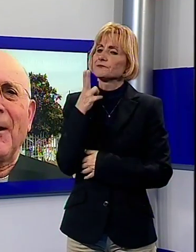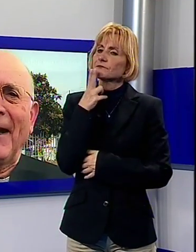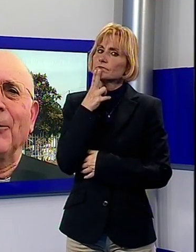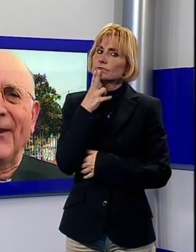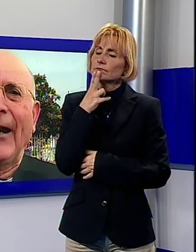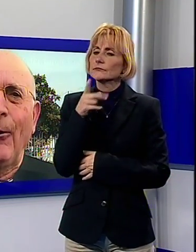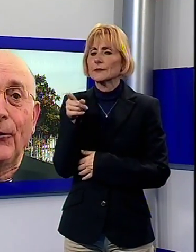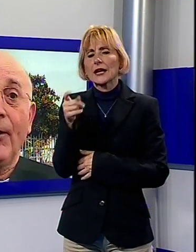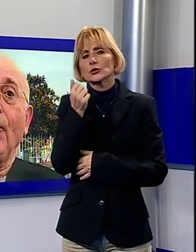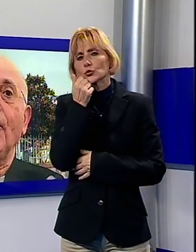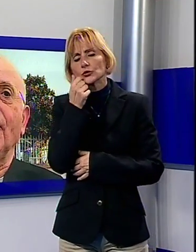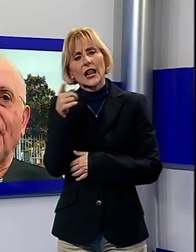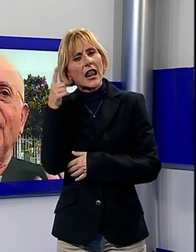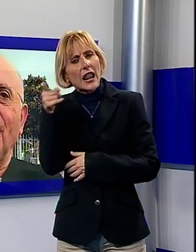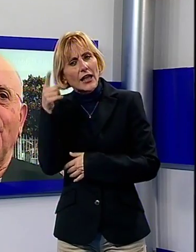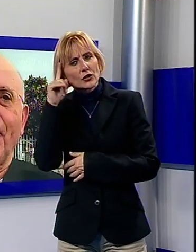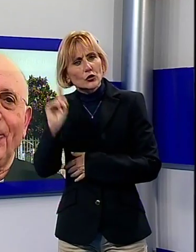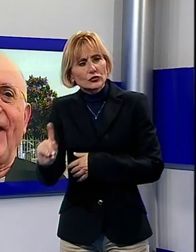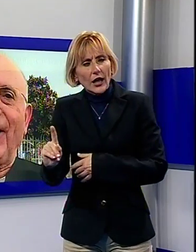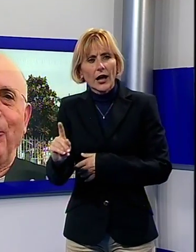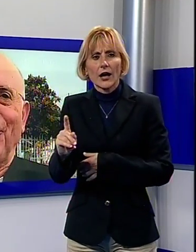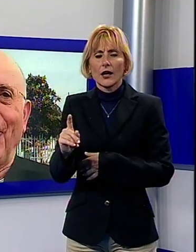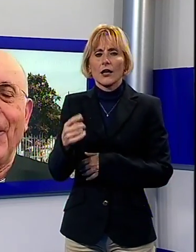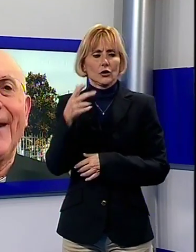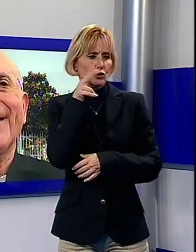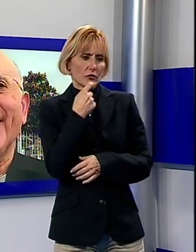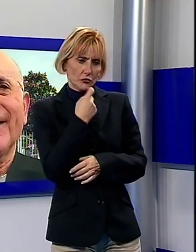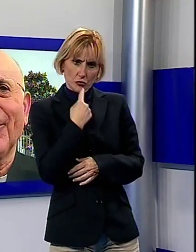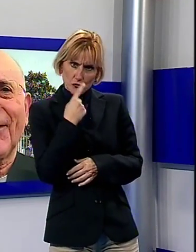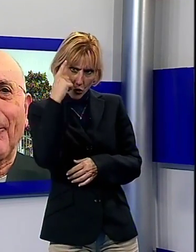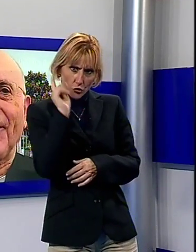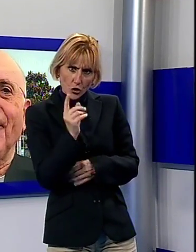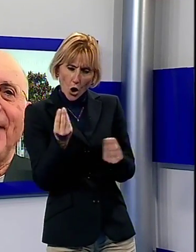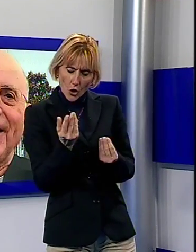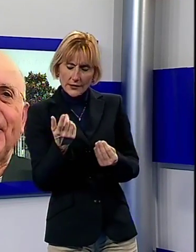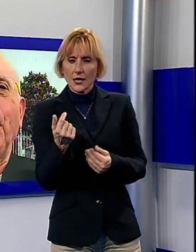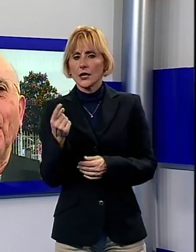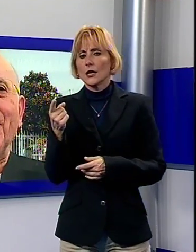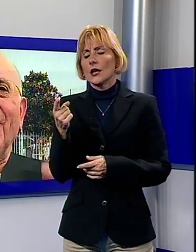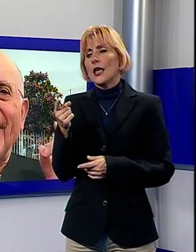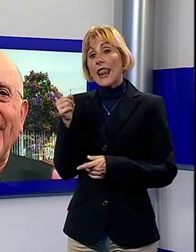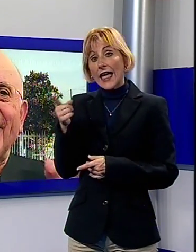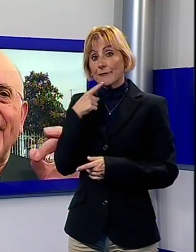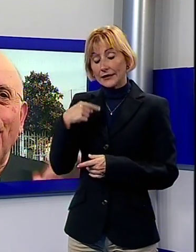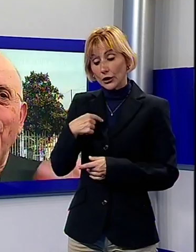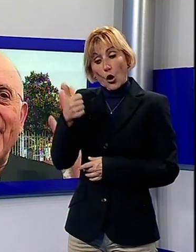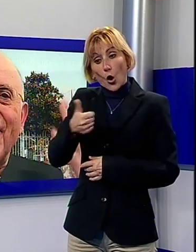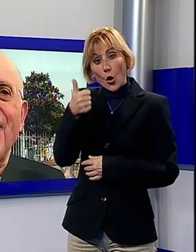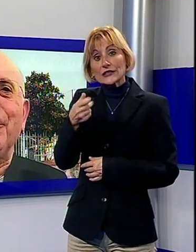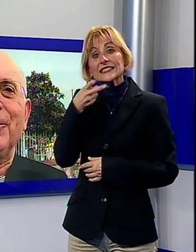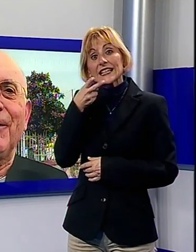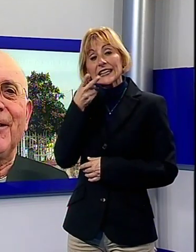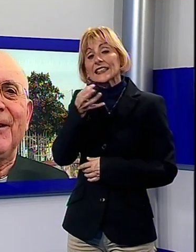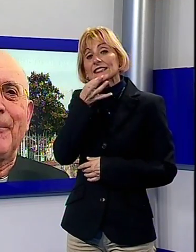gli dice signora ma lei non sa la cosa. Lei risentite e dice, cos'è che non so. Senta, non sa questo. Mi ha detto, ogni sigaretta che fuma